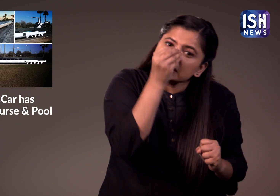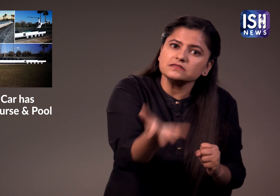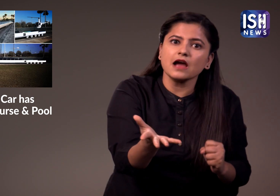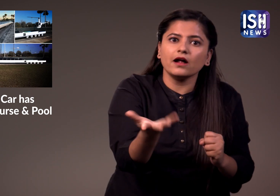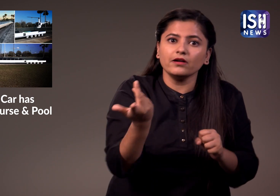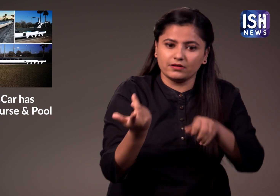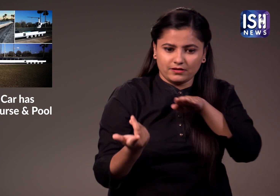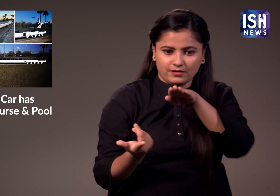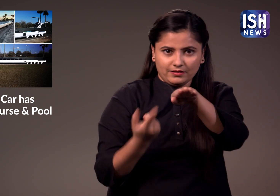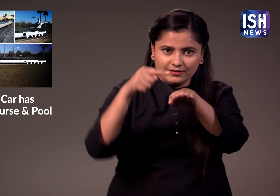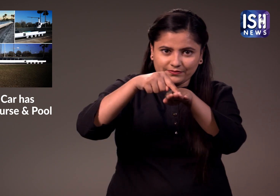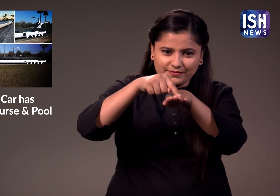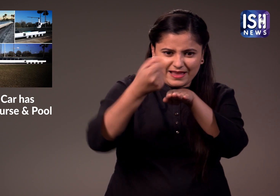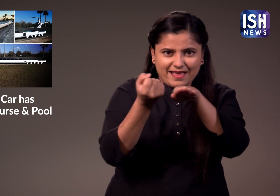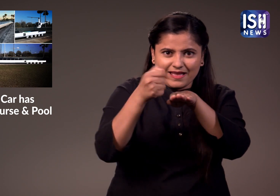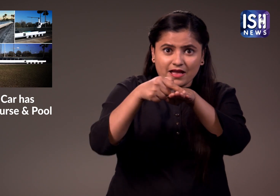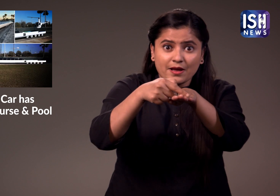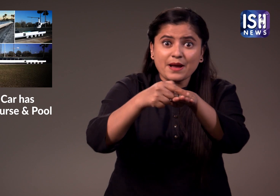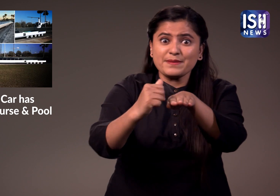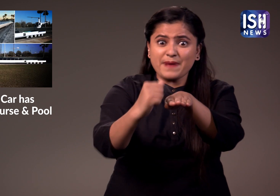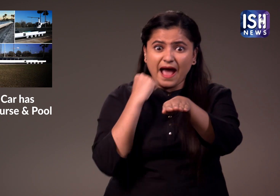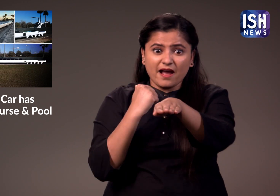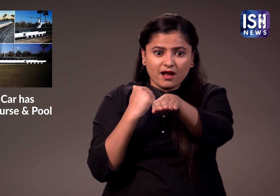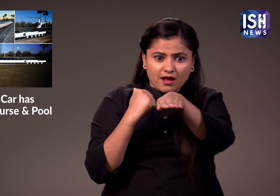इस गाड़ी को दोनों तरफ से चलाया जा सकता है